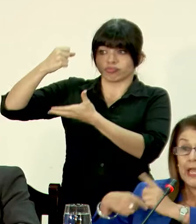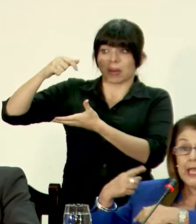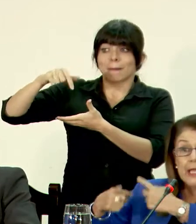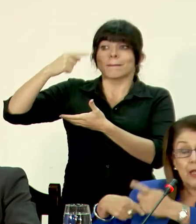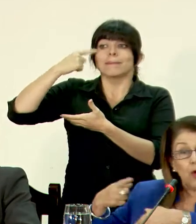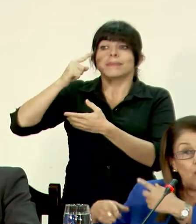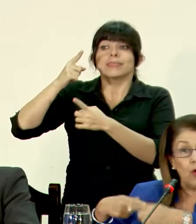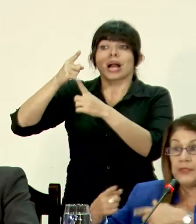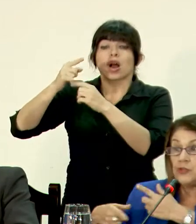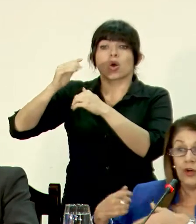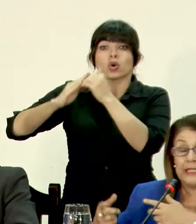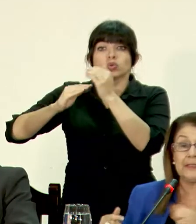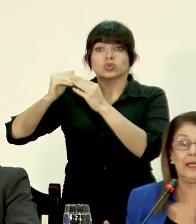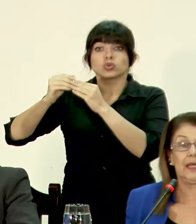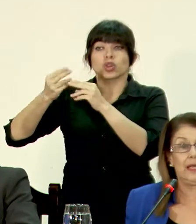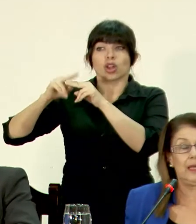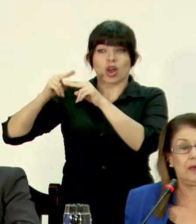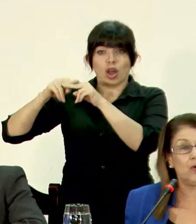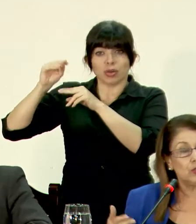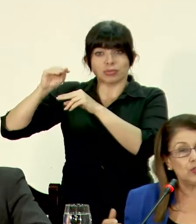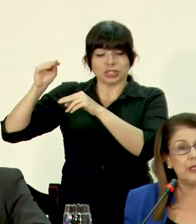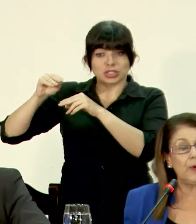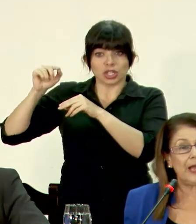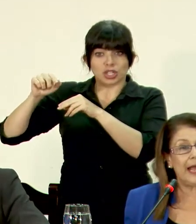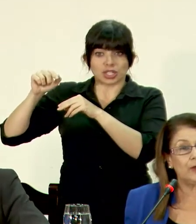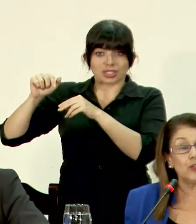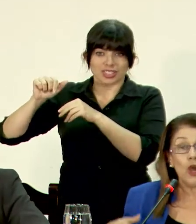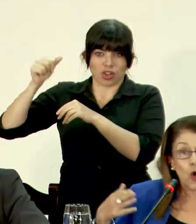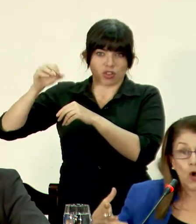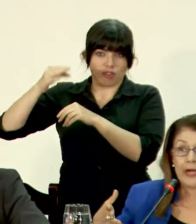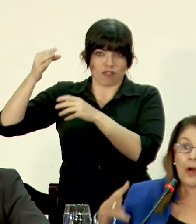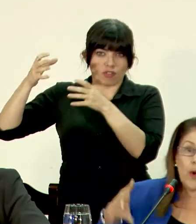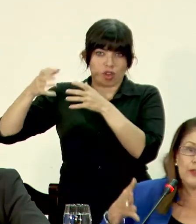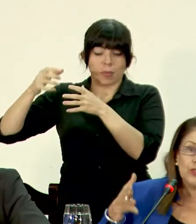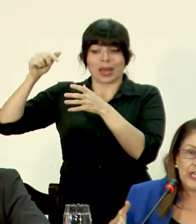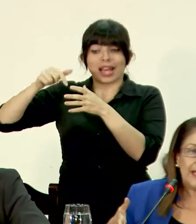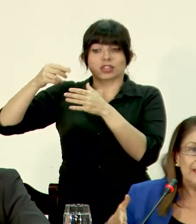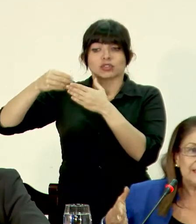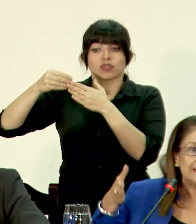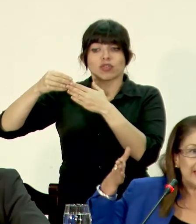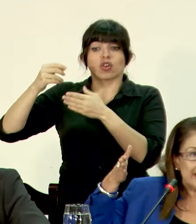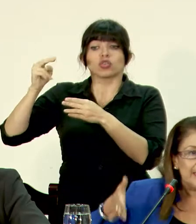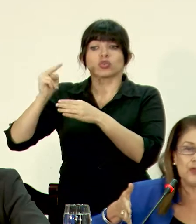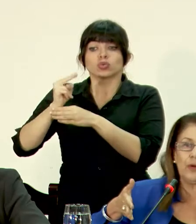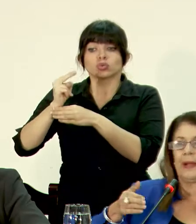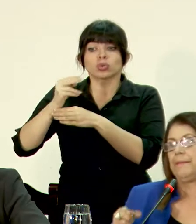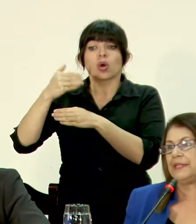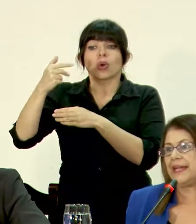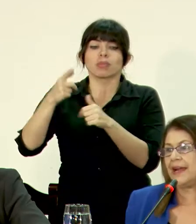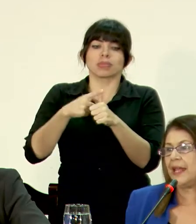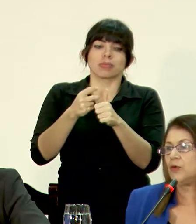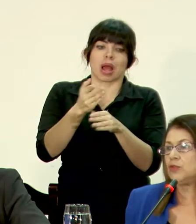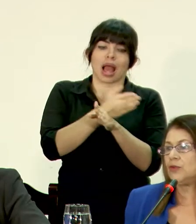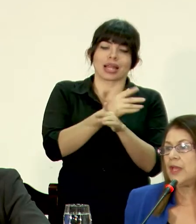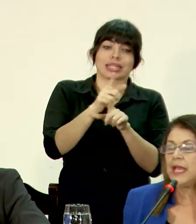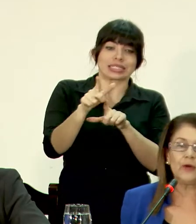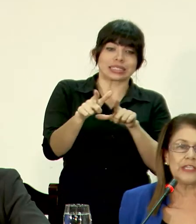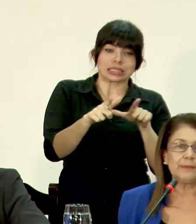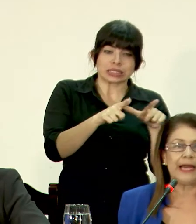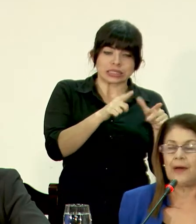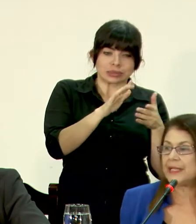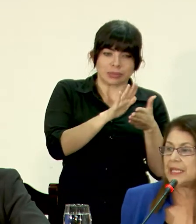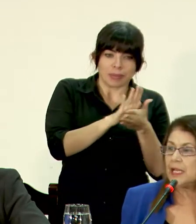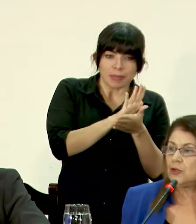construcción y con comisiones, con otro tipo de cargos, corra cuando ya se está listo para empezar la ejecución.